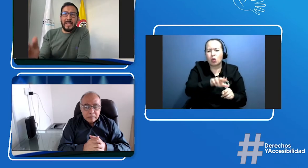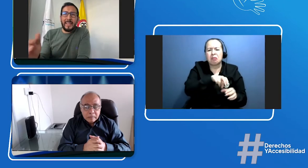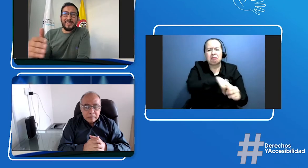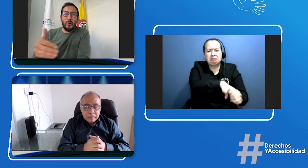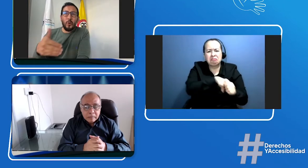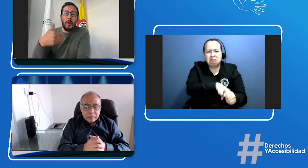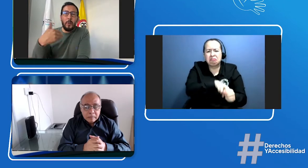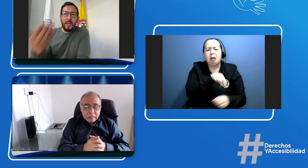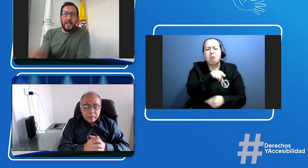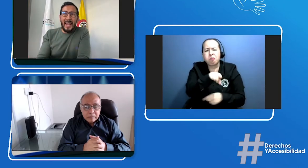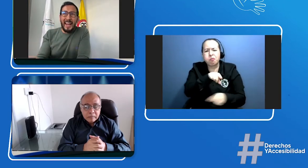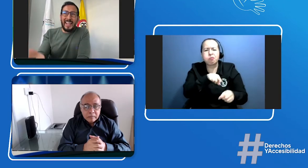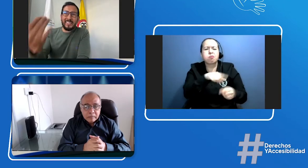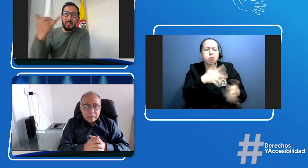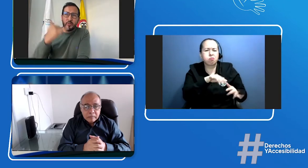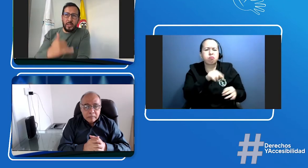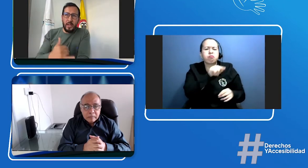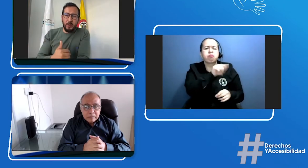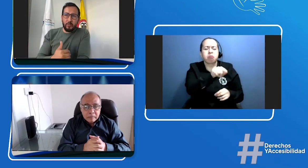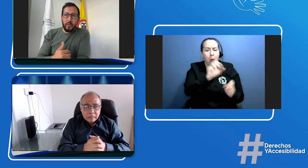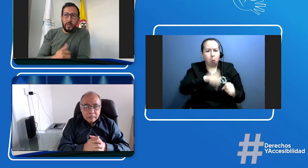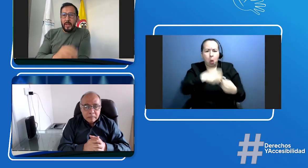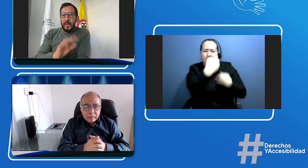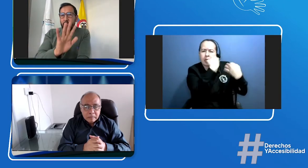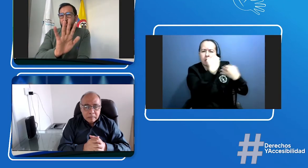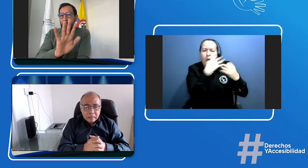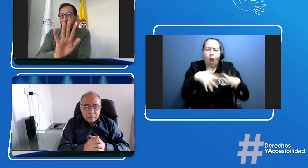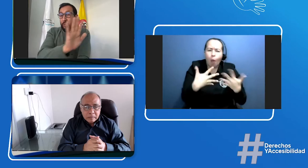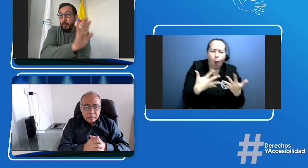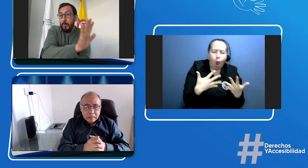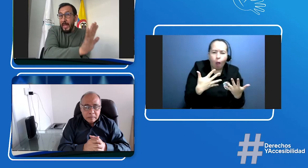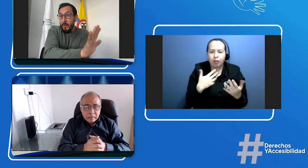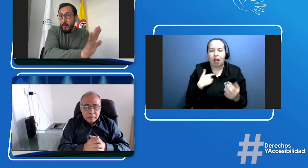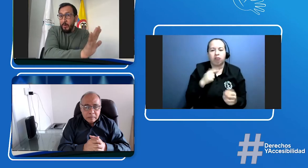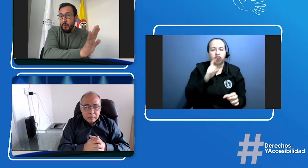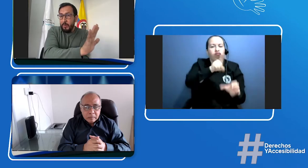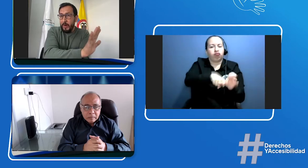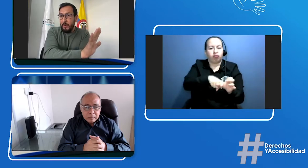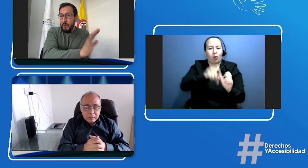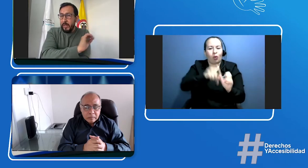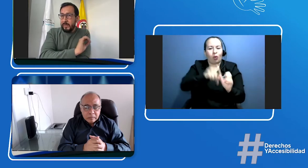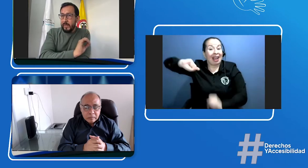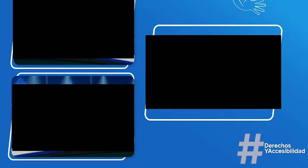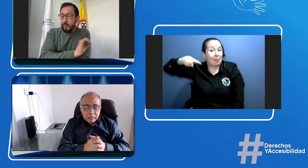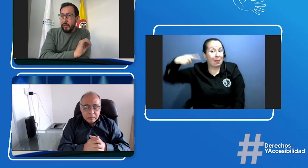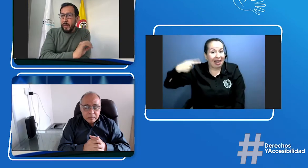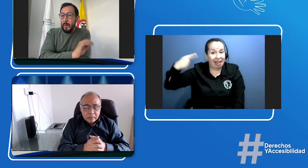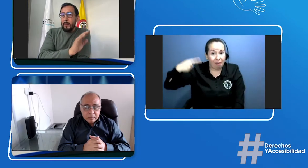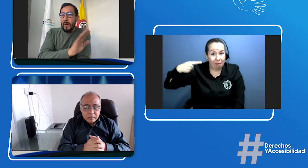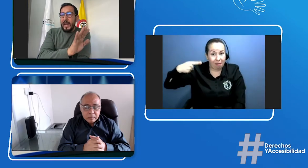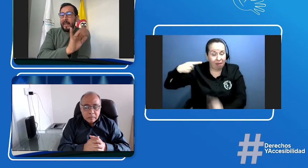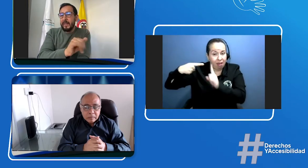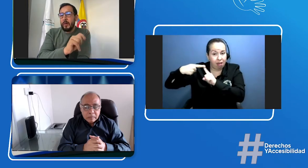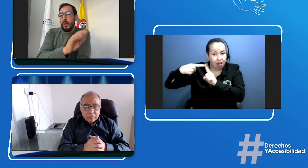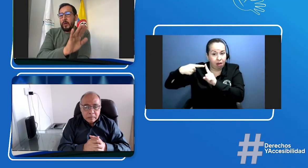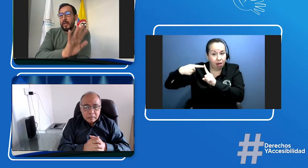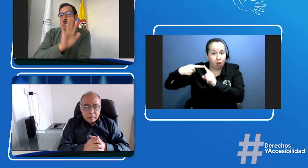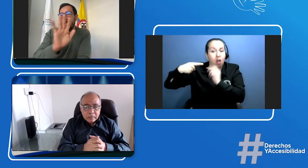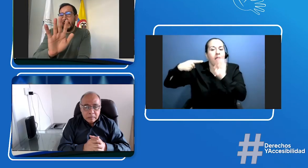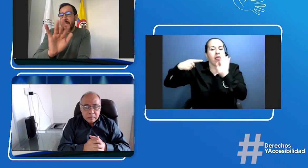les colaboran a la inscripción en el RUND. Eso es como paso previo, previo, insisto, para luego ir al CRC